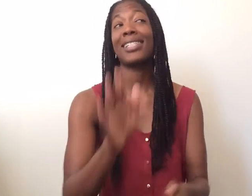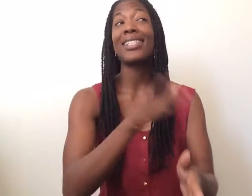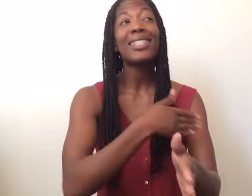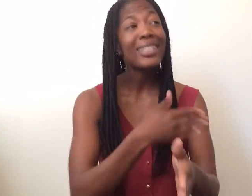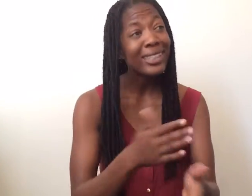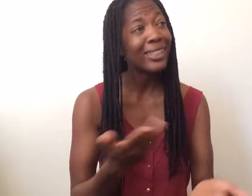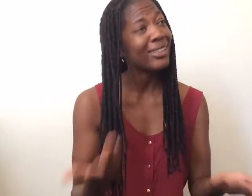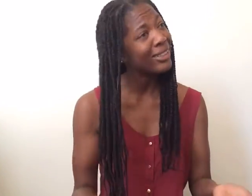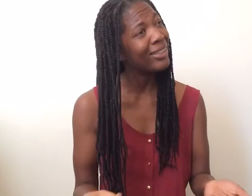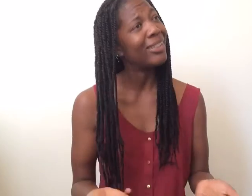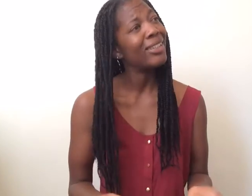cantando